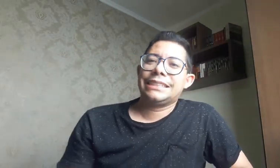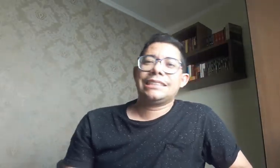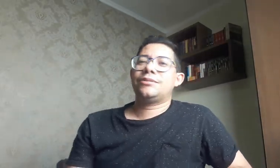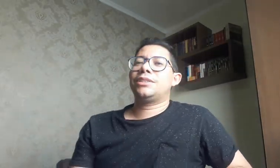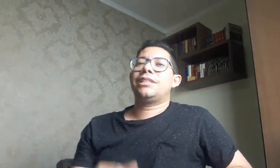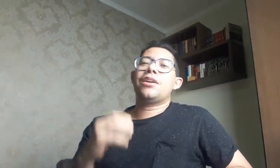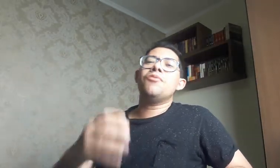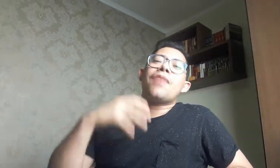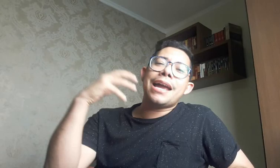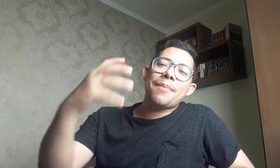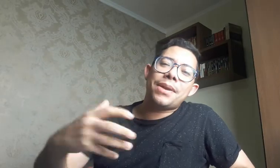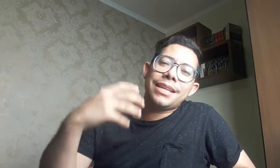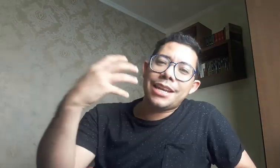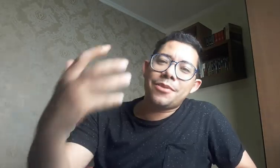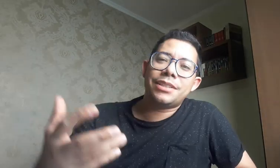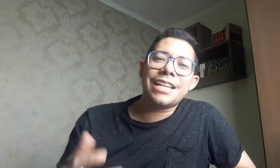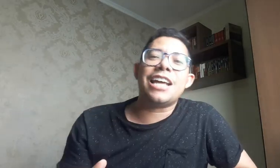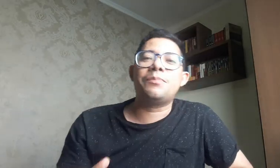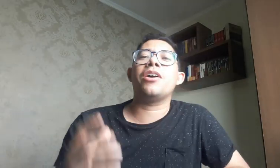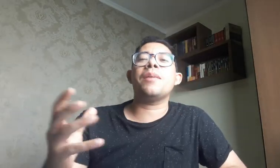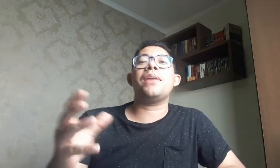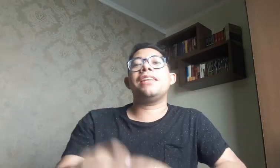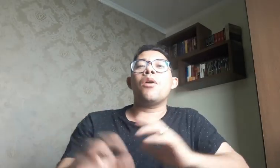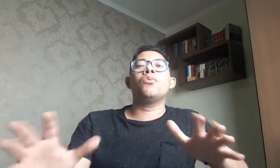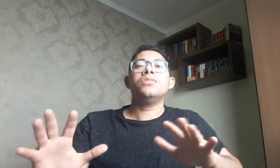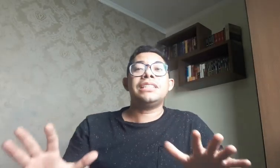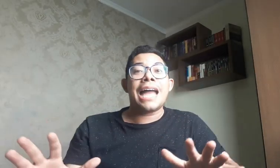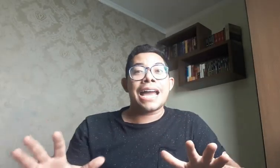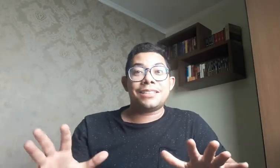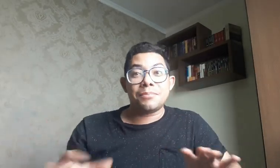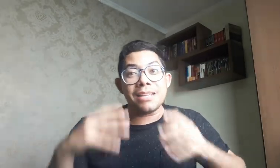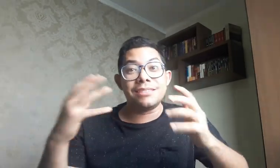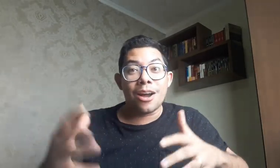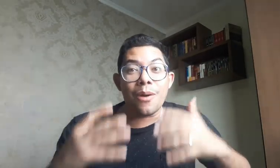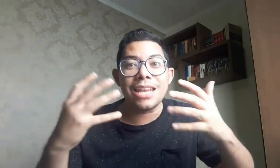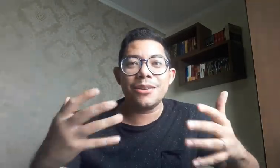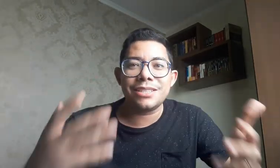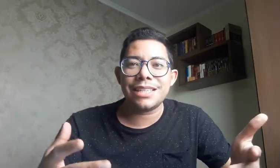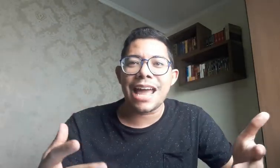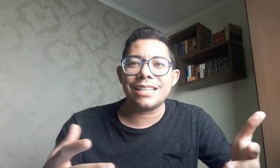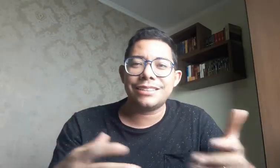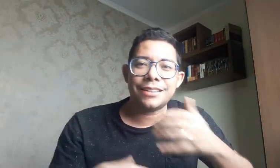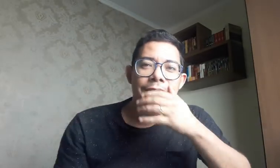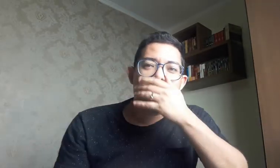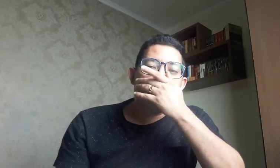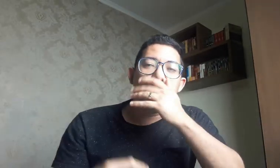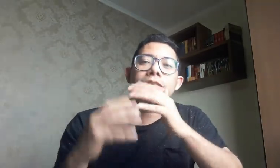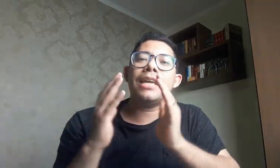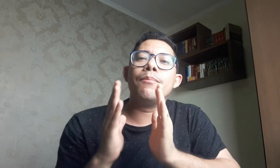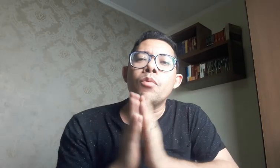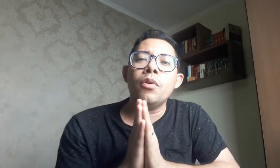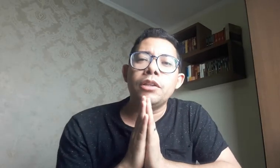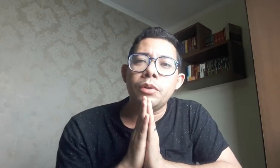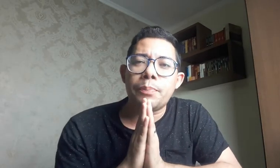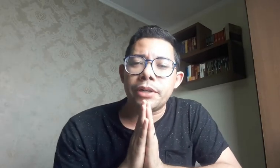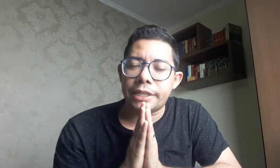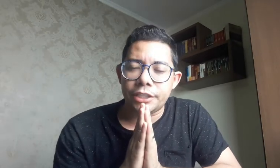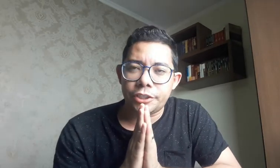você não vai aprender língua de sinais. Pode aprender alguns sinais, mas não a língua de sinais. Por isso que é muito importante